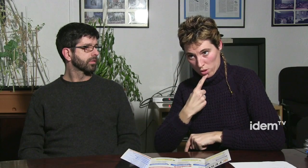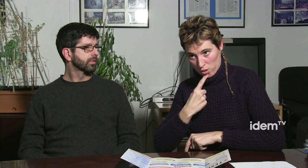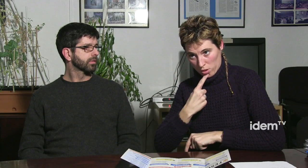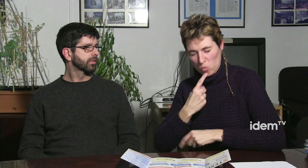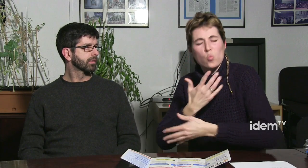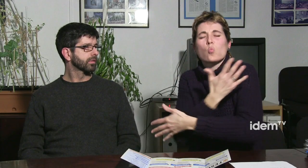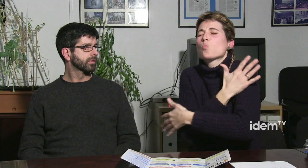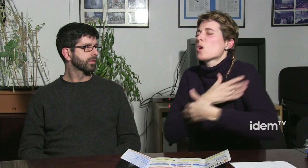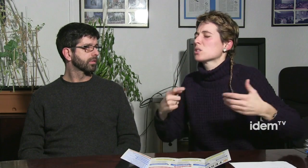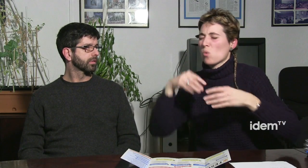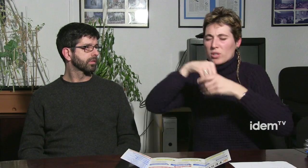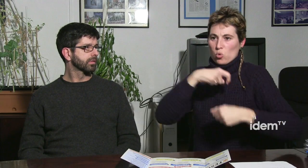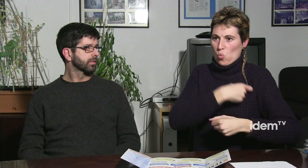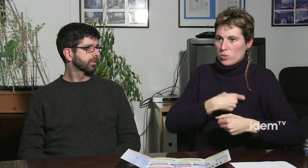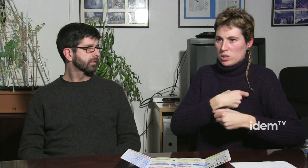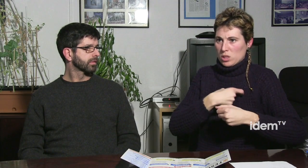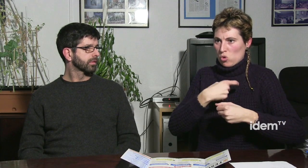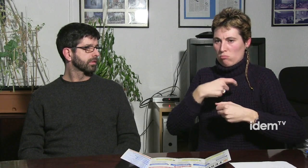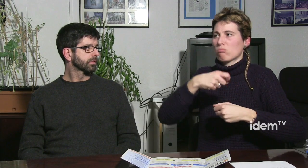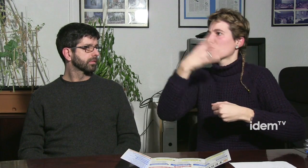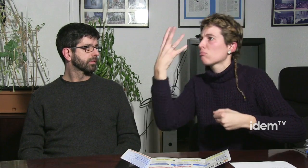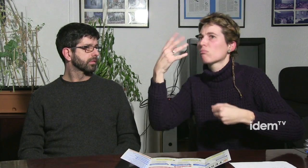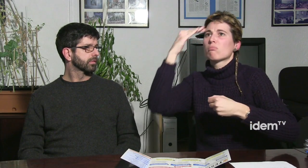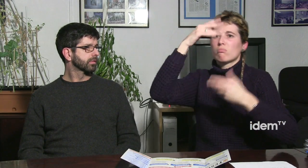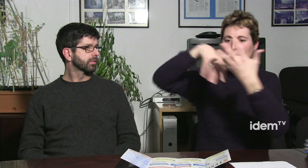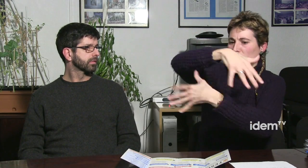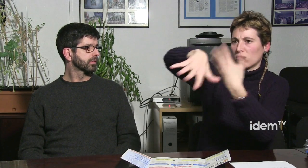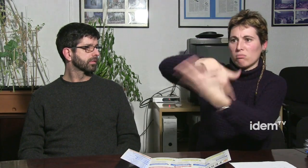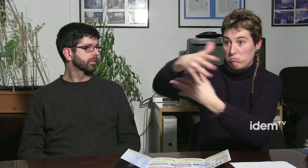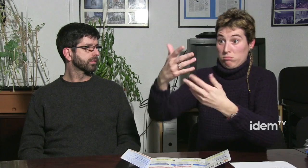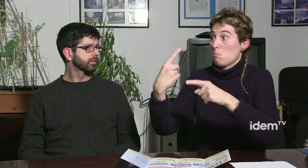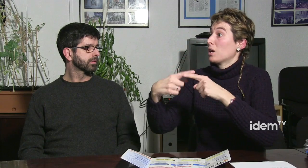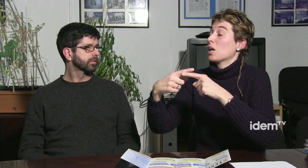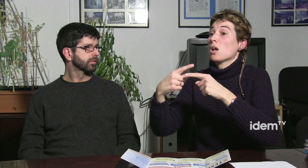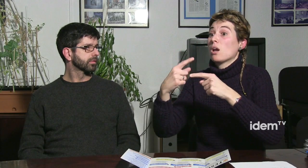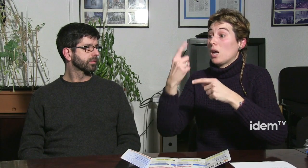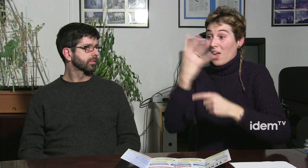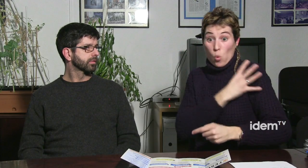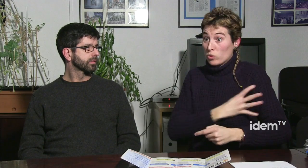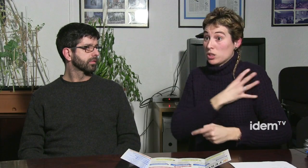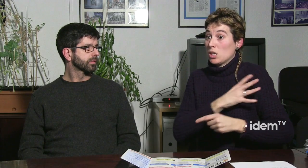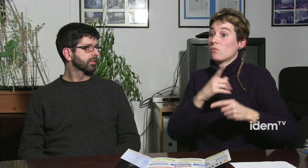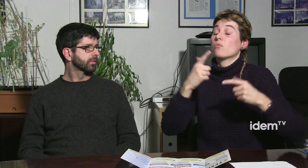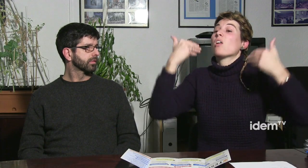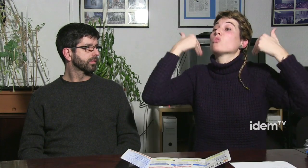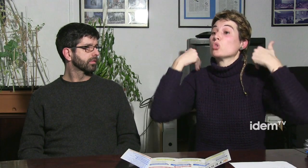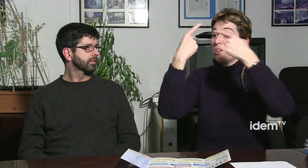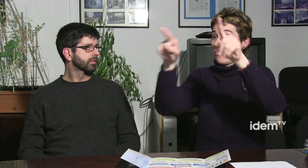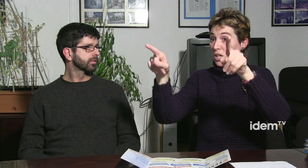i l'objectiu principal és el respecte a les persones sordes i les comissions totes està... les